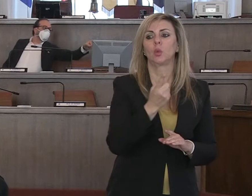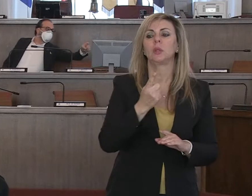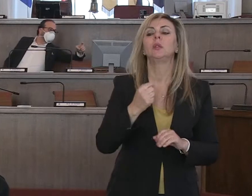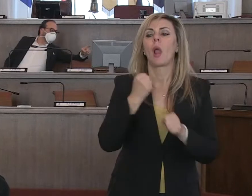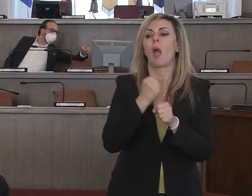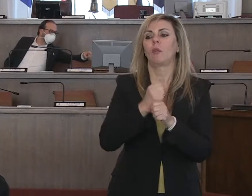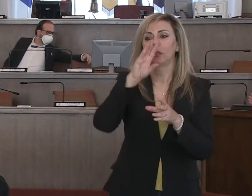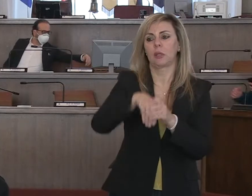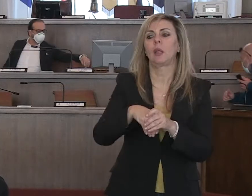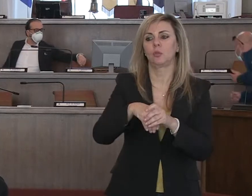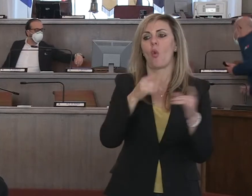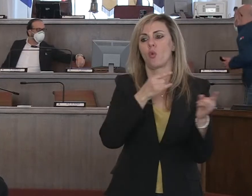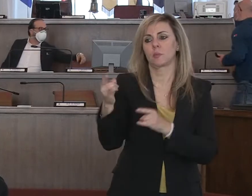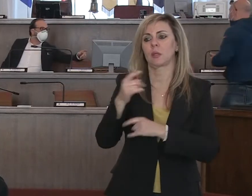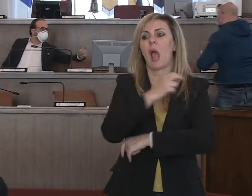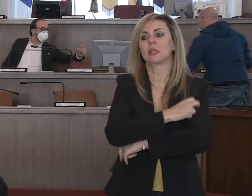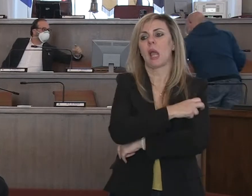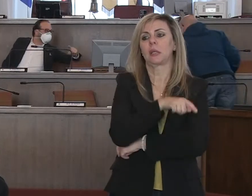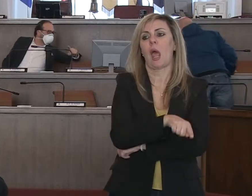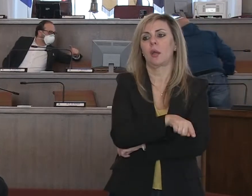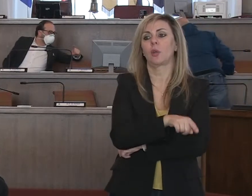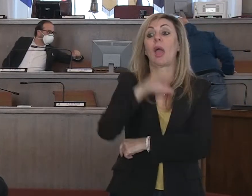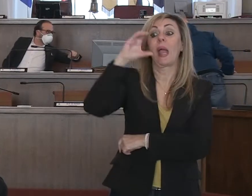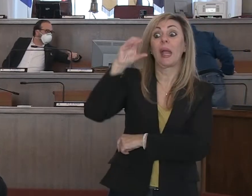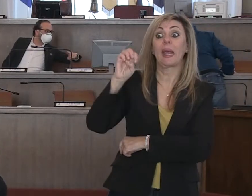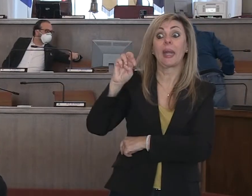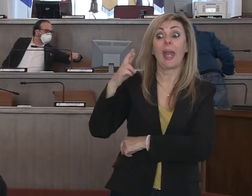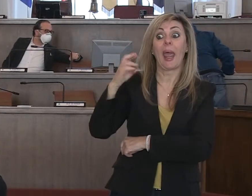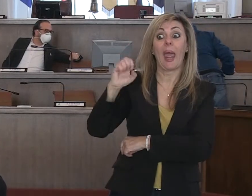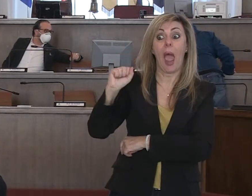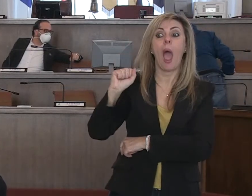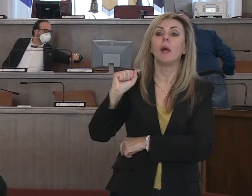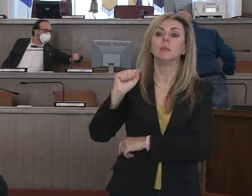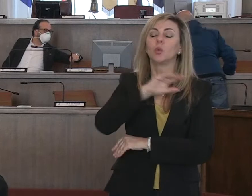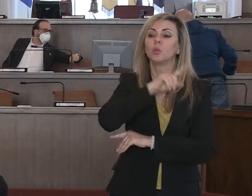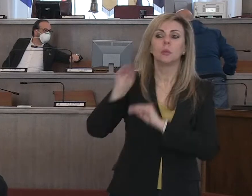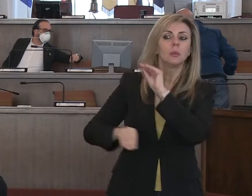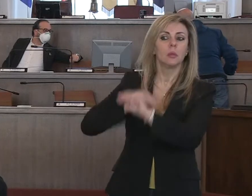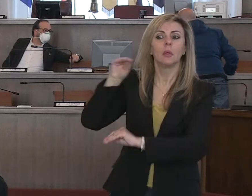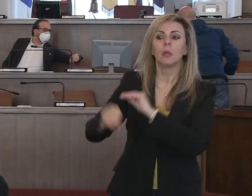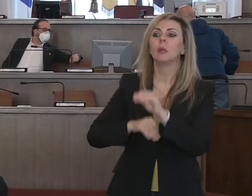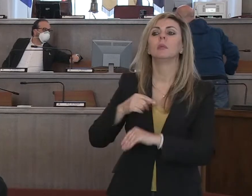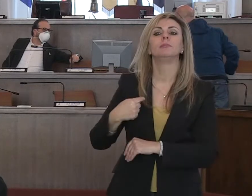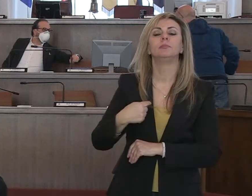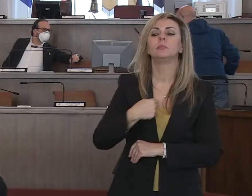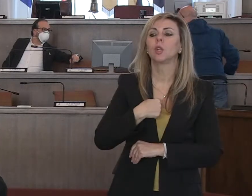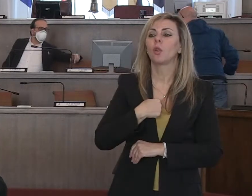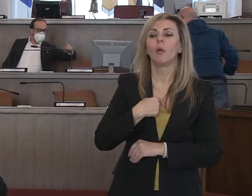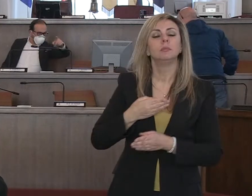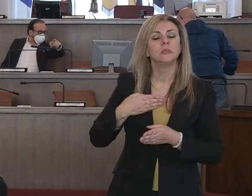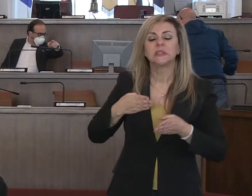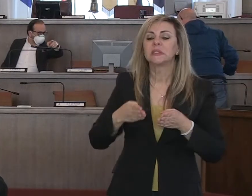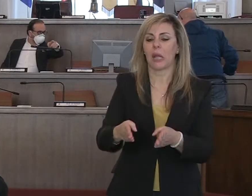E questo è un argomento che affronterà il CREA perché è molto richiesto. Il mio indirizzo è prevalentemente quello di